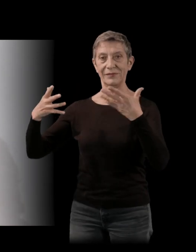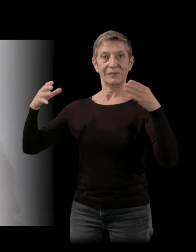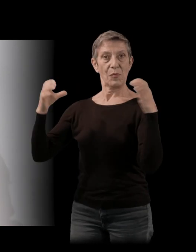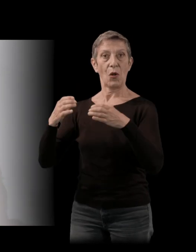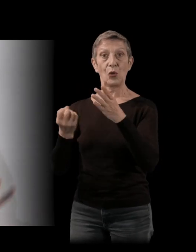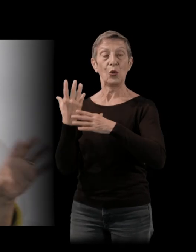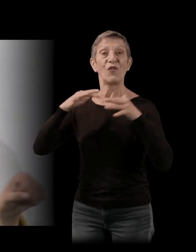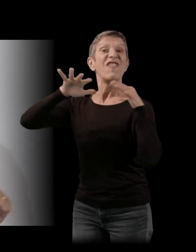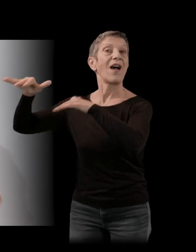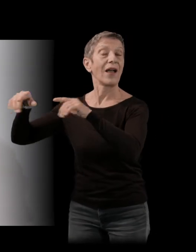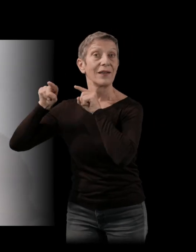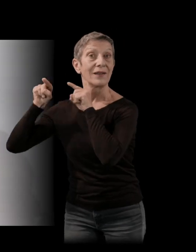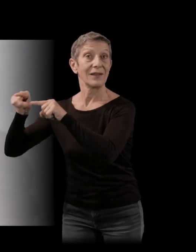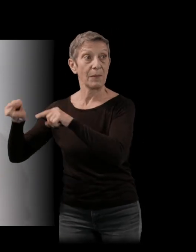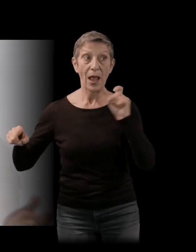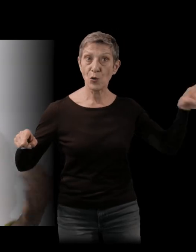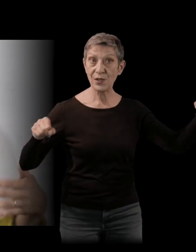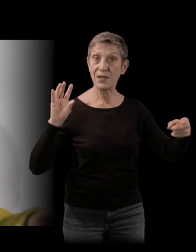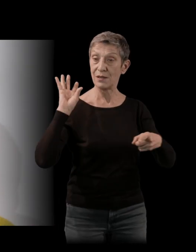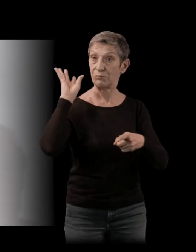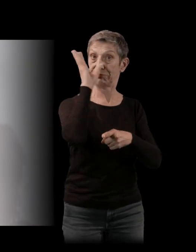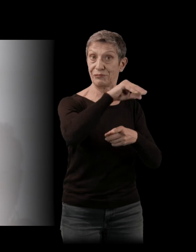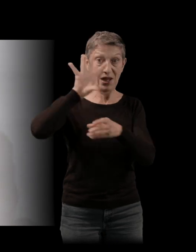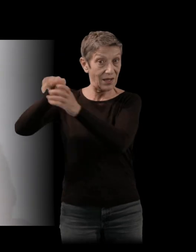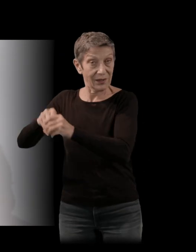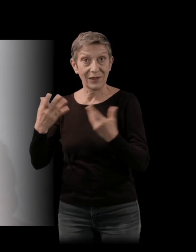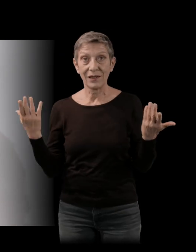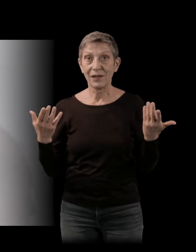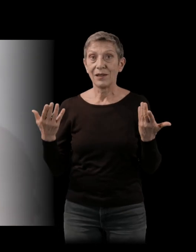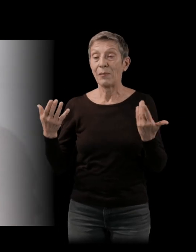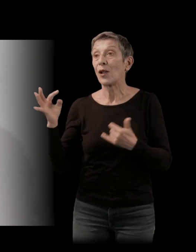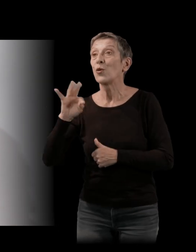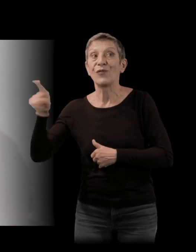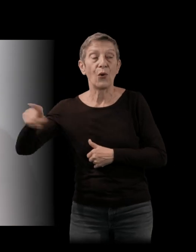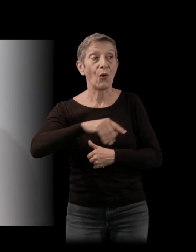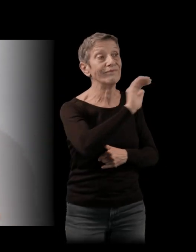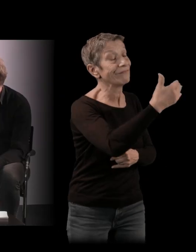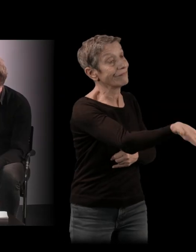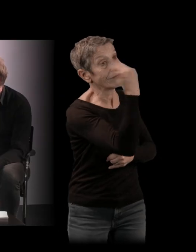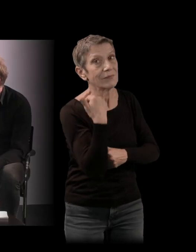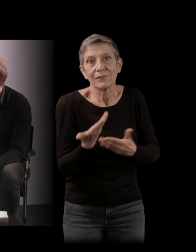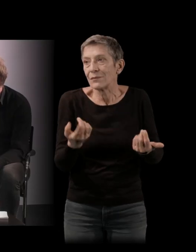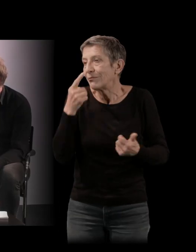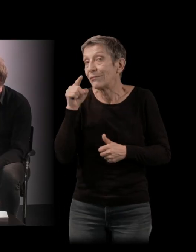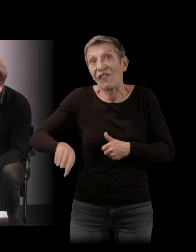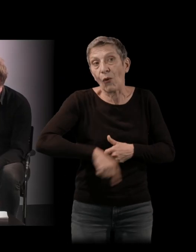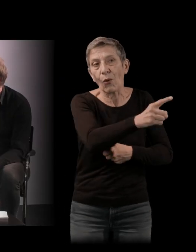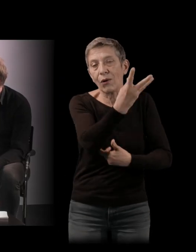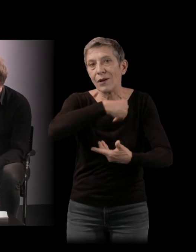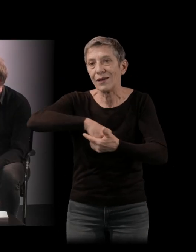puisque Truffaut est allé le rattraper par le col en disant « Bon ben, il faut qu'il y soit aussi, quoi ». Donc, voilà, il est un peu l'outsider